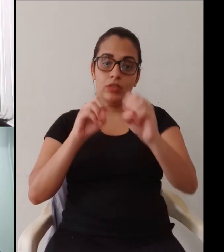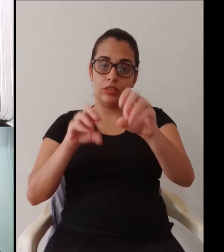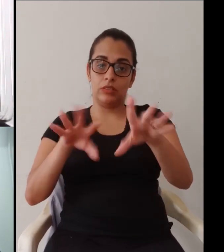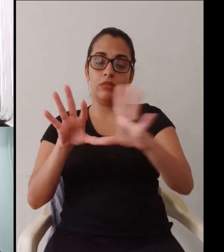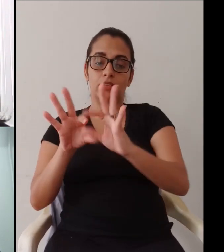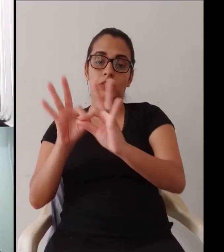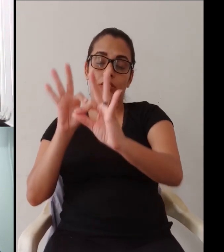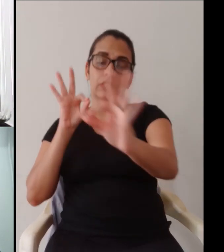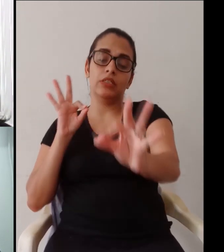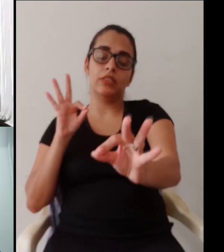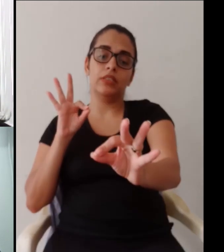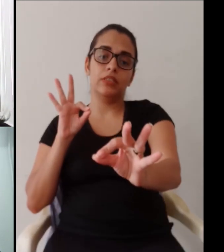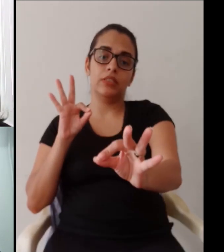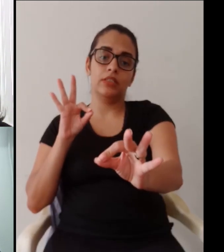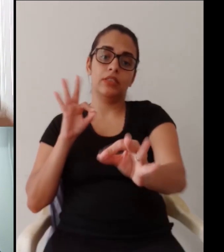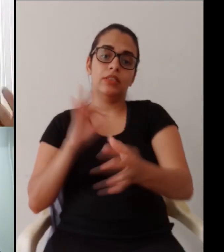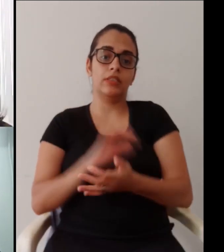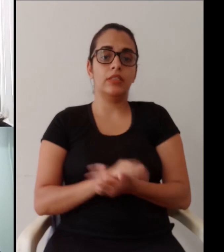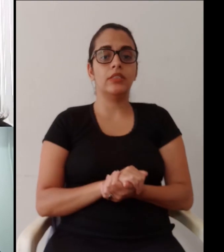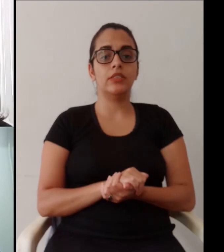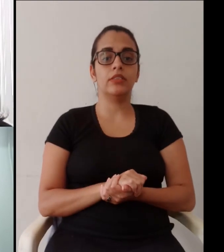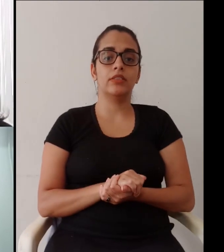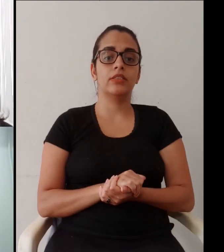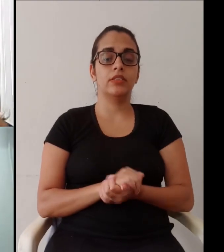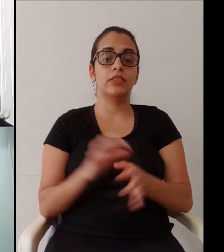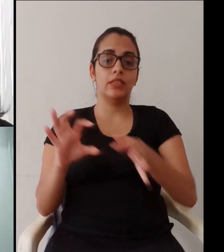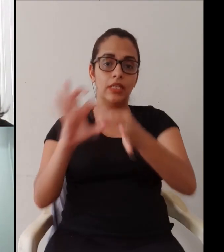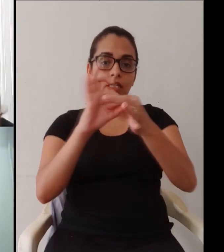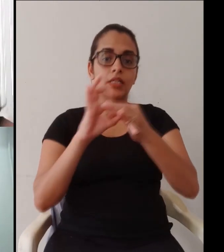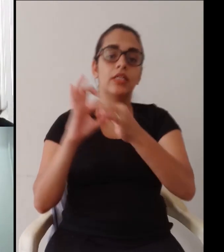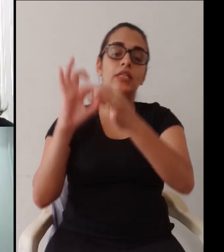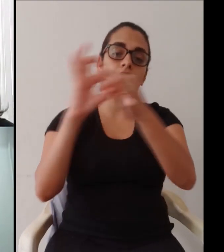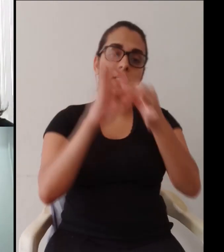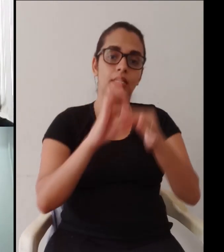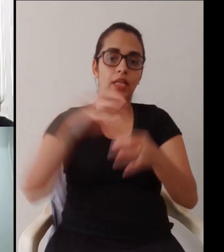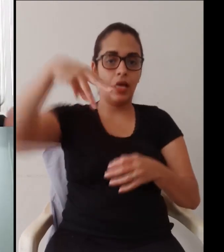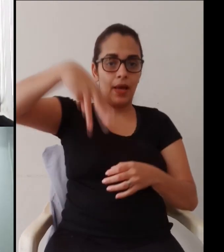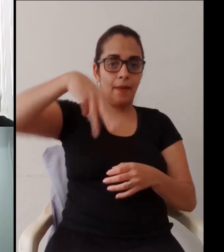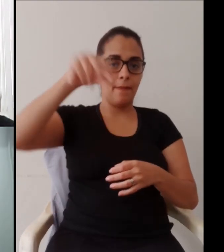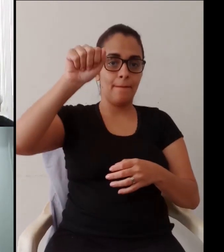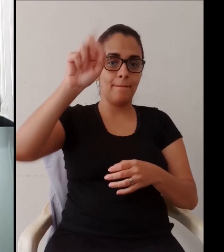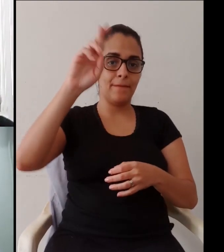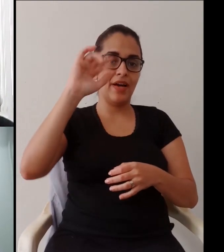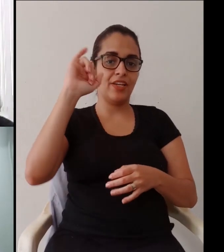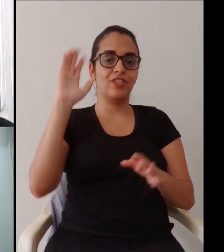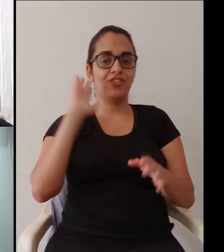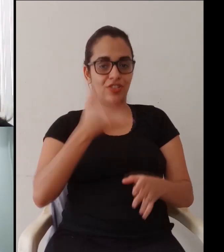de repente, quando viu aqui no Brasil, a gente teve que tomar decisões. Então, esse movimento da educação à distância,